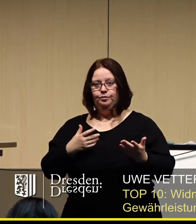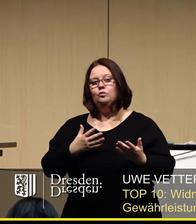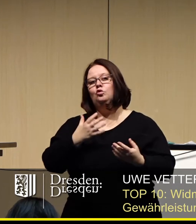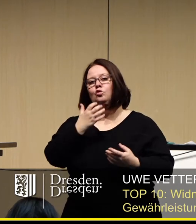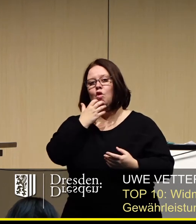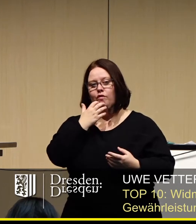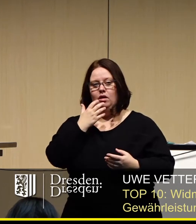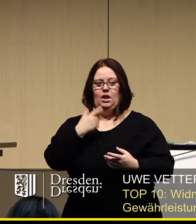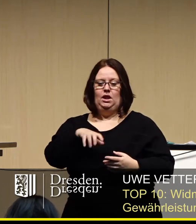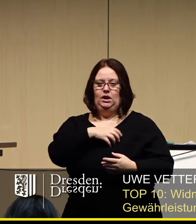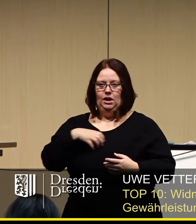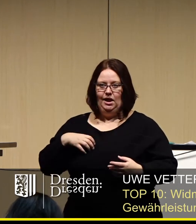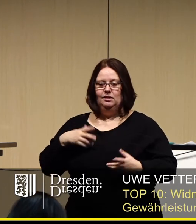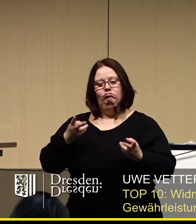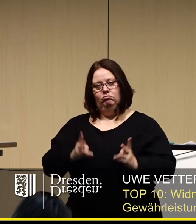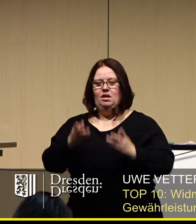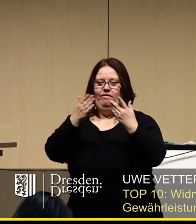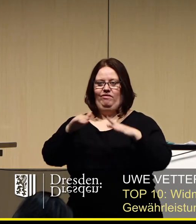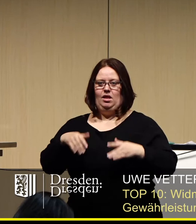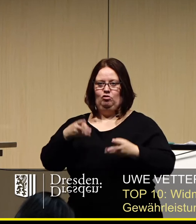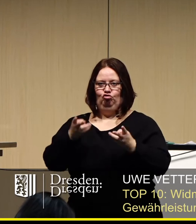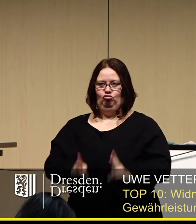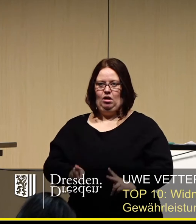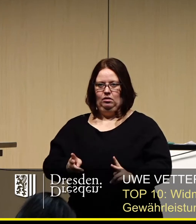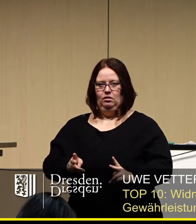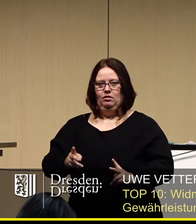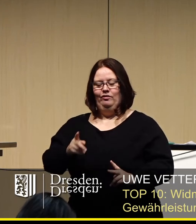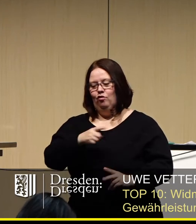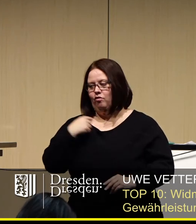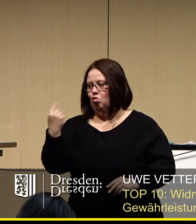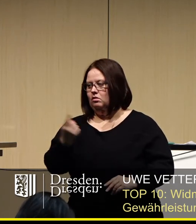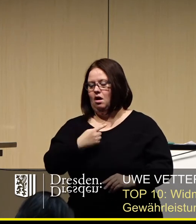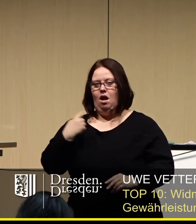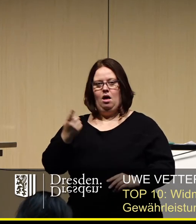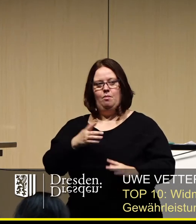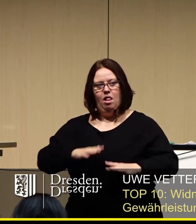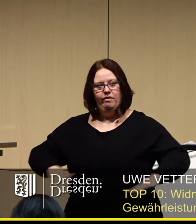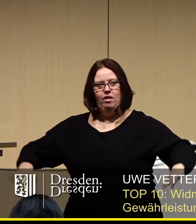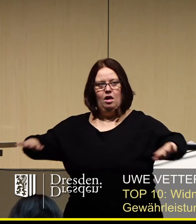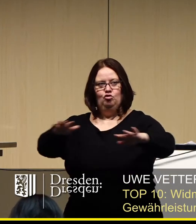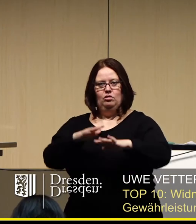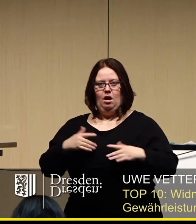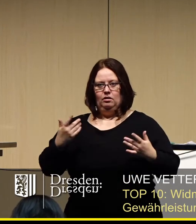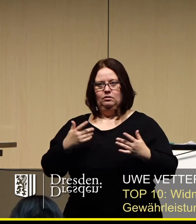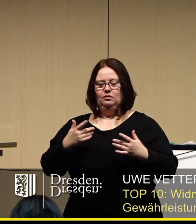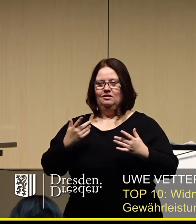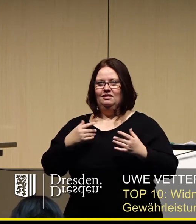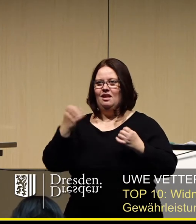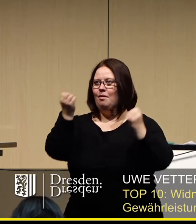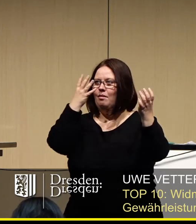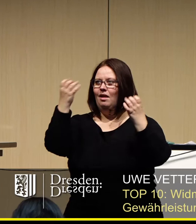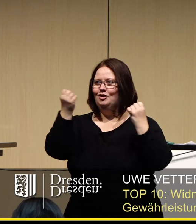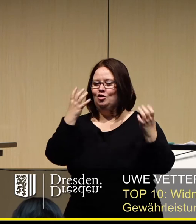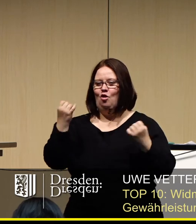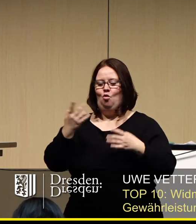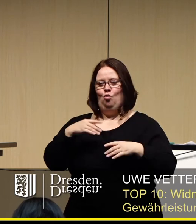lassen Sie uns Dresden zur Weihnachtsstadt machen, wo wir uns dann alle nahezu flächendeckend am Glanz der Lichter und beim